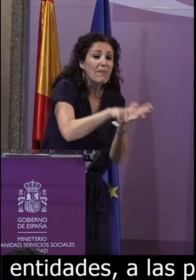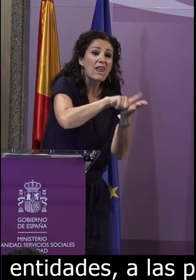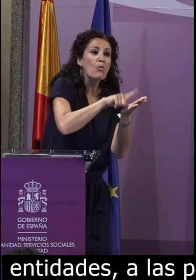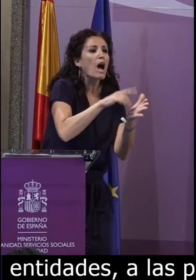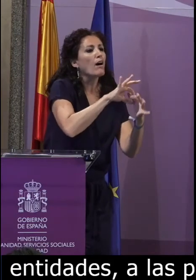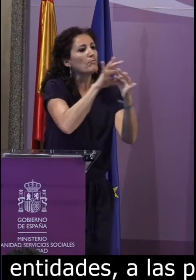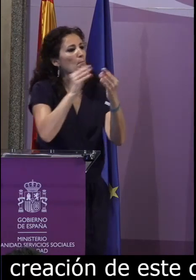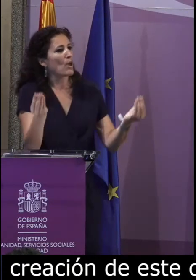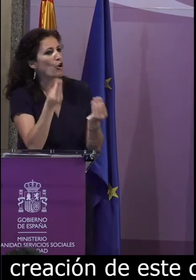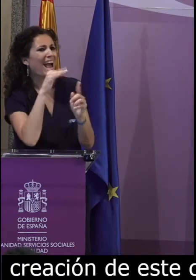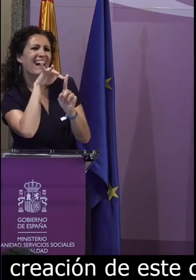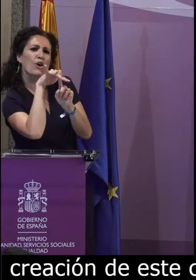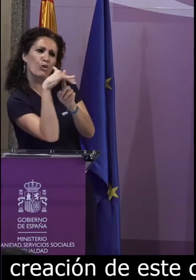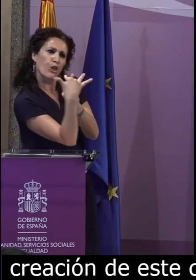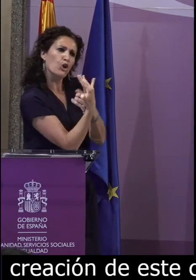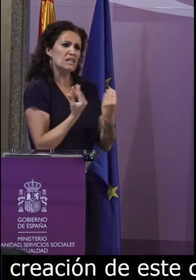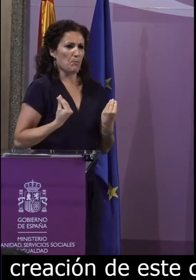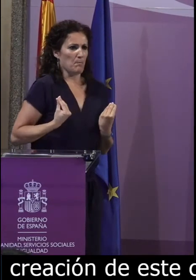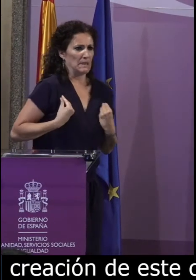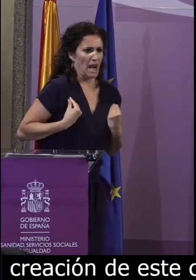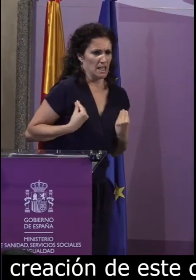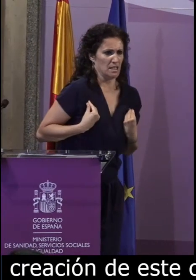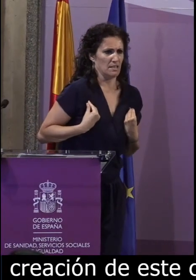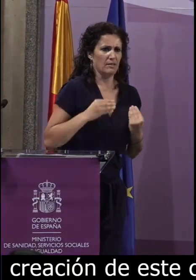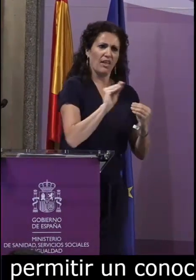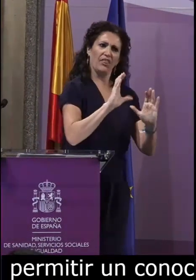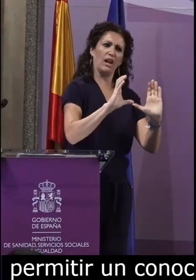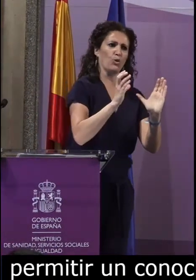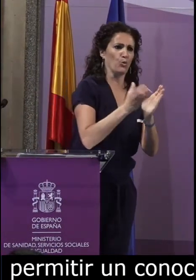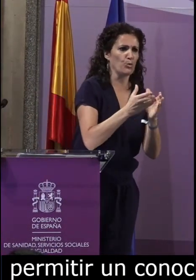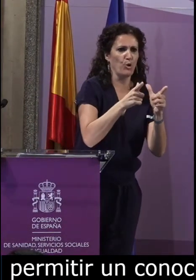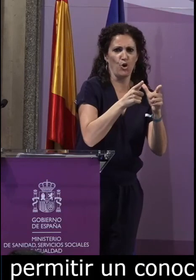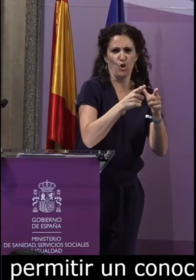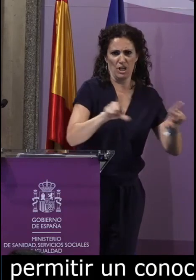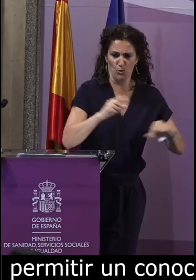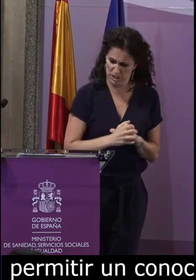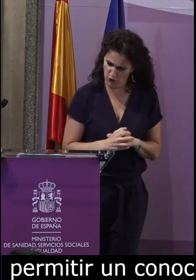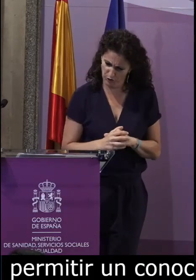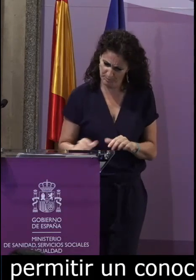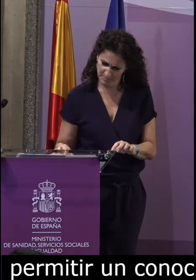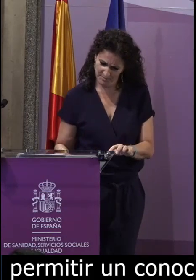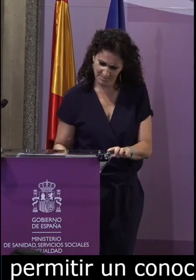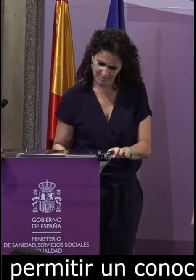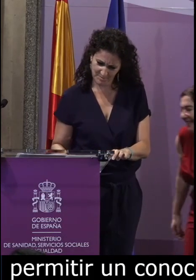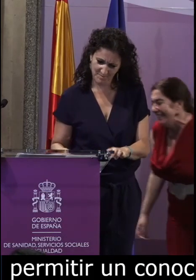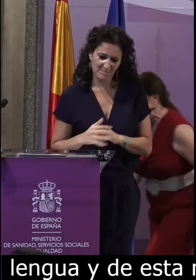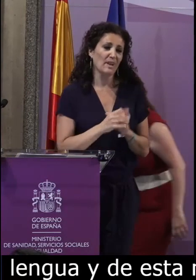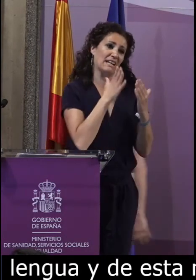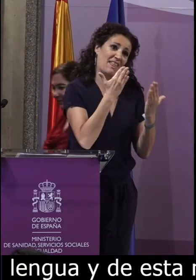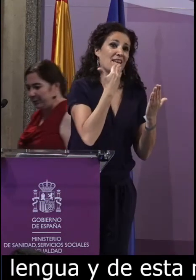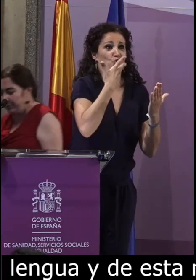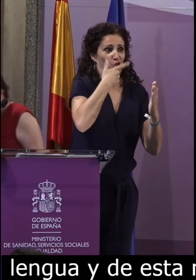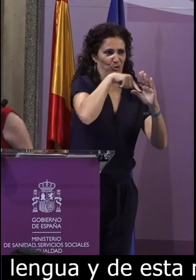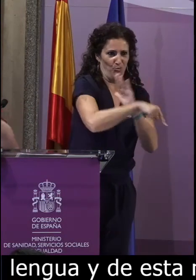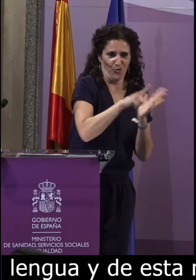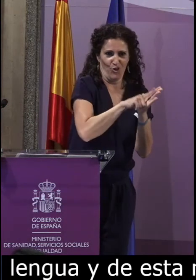conocimiento en profundidad de la lengua y de esta manera poder mejorar las condiciones vitales de la comunidad lingüística.